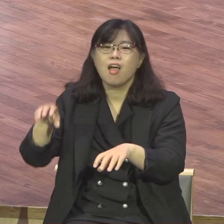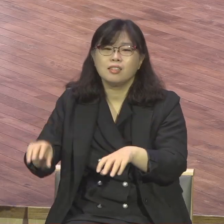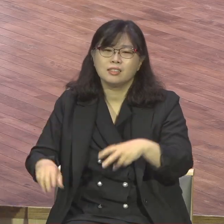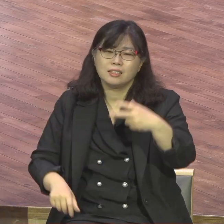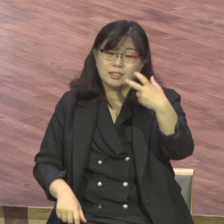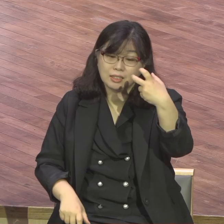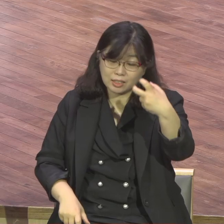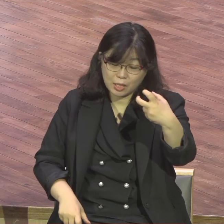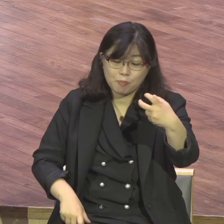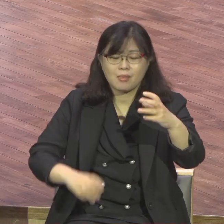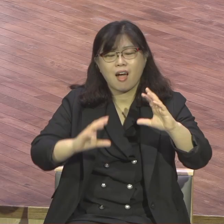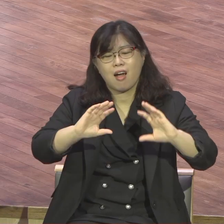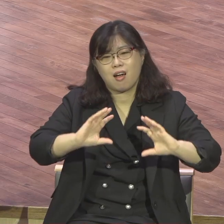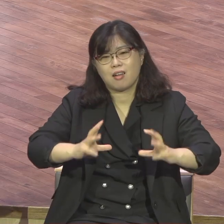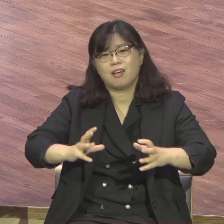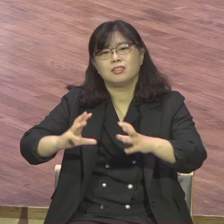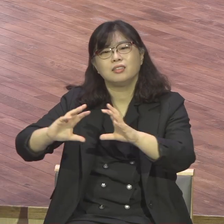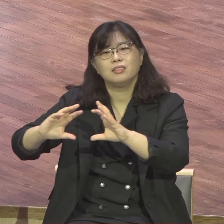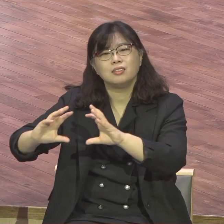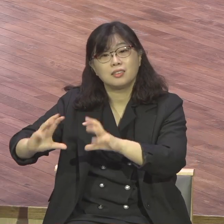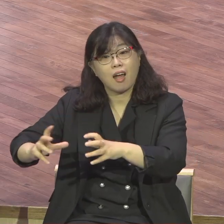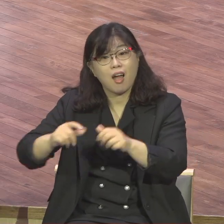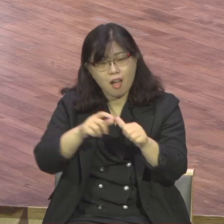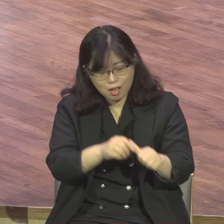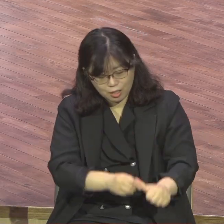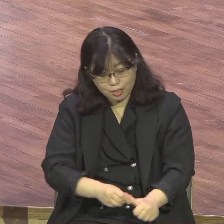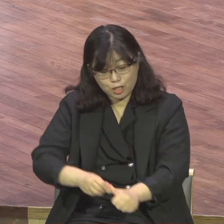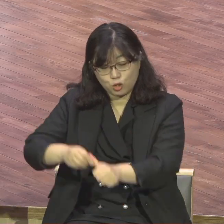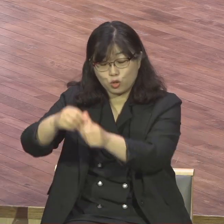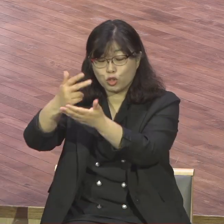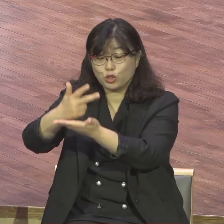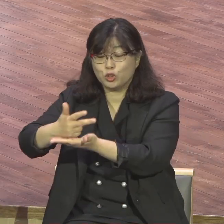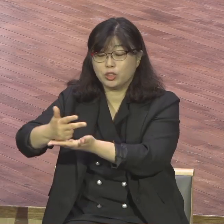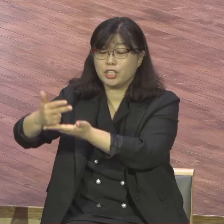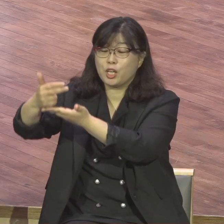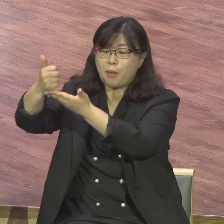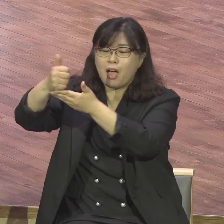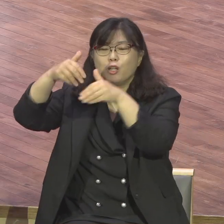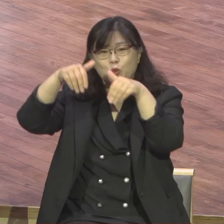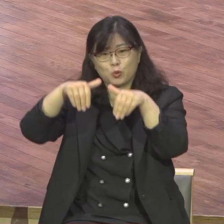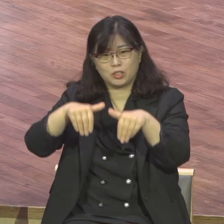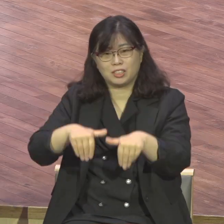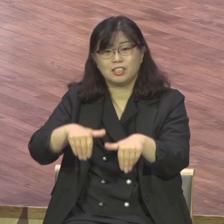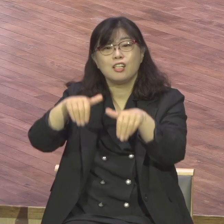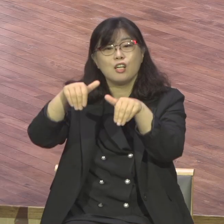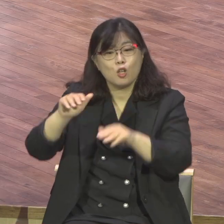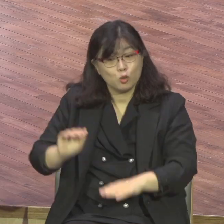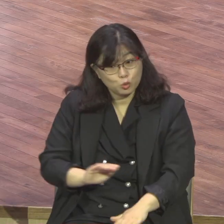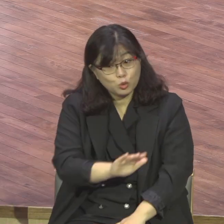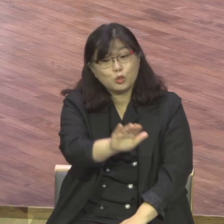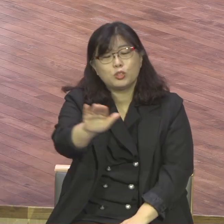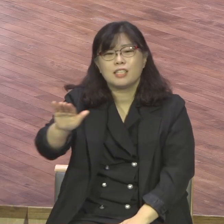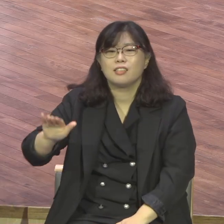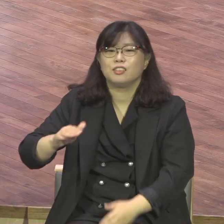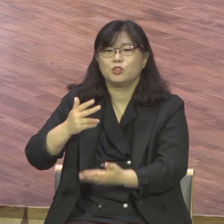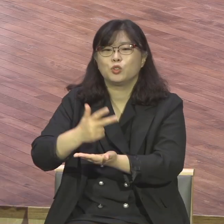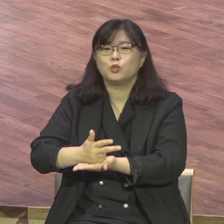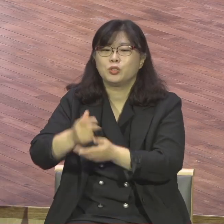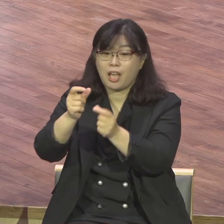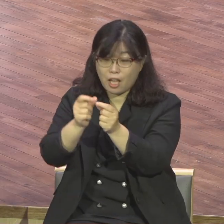지신 전하를 사랑해 주님의 동들 우리는 주의